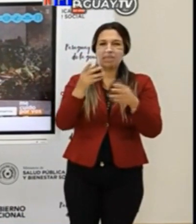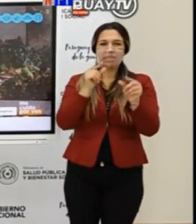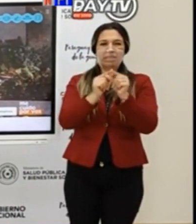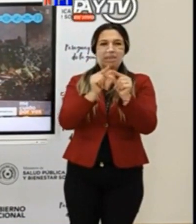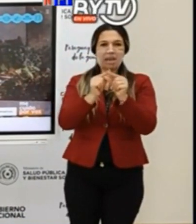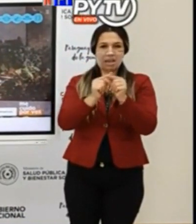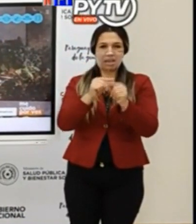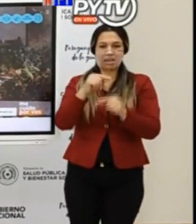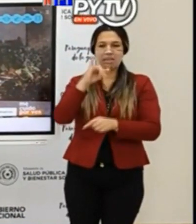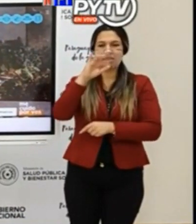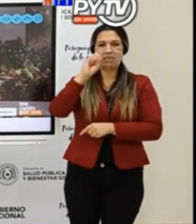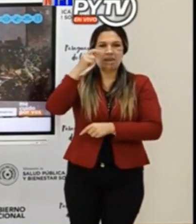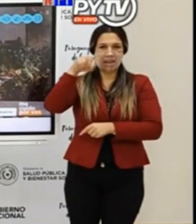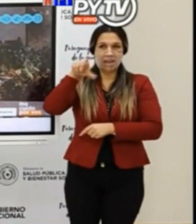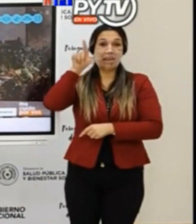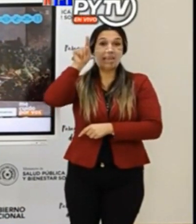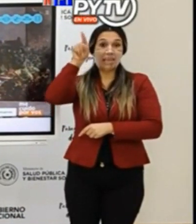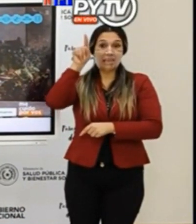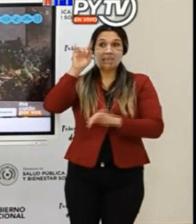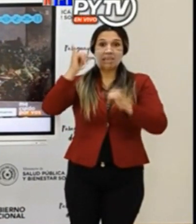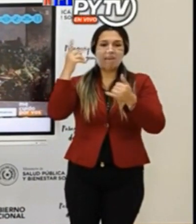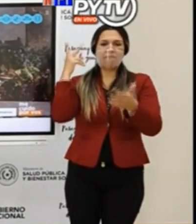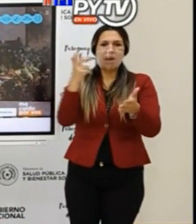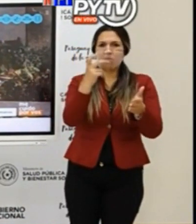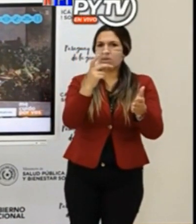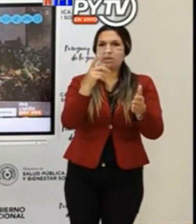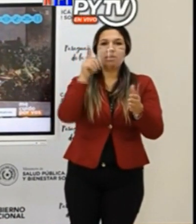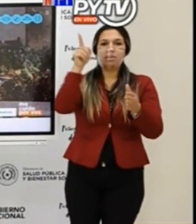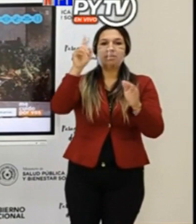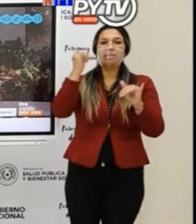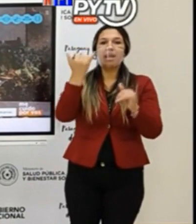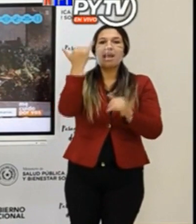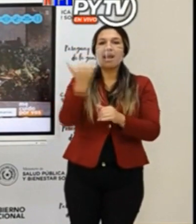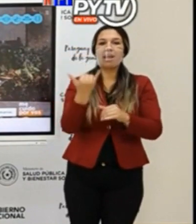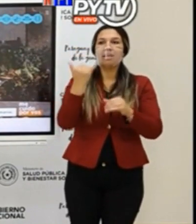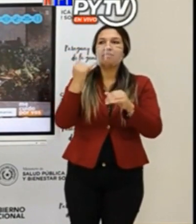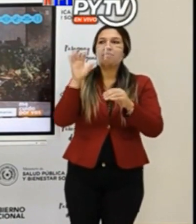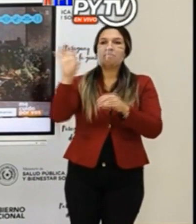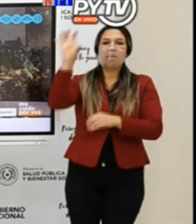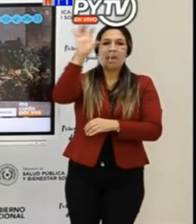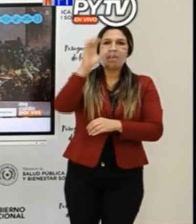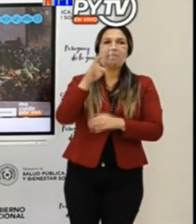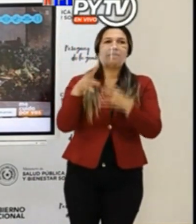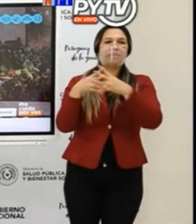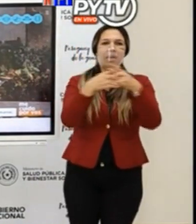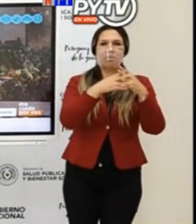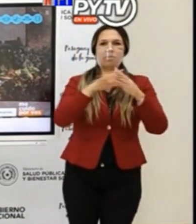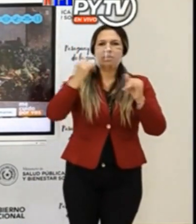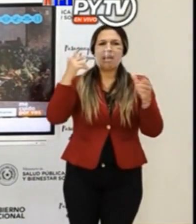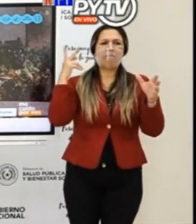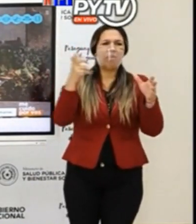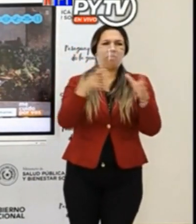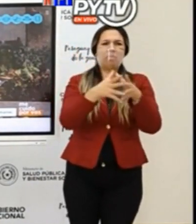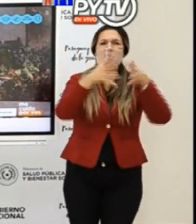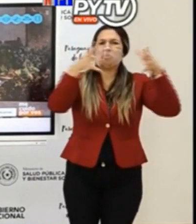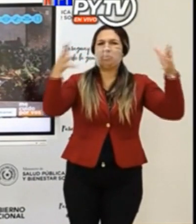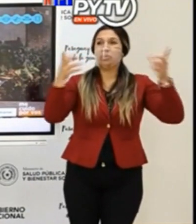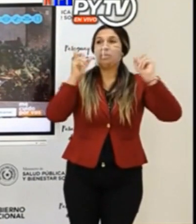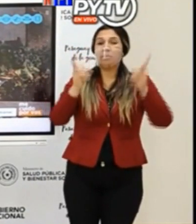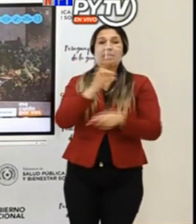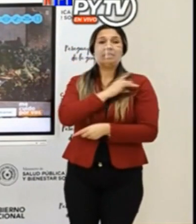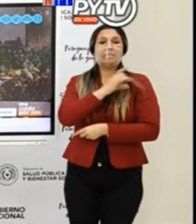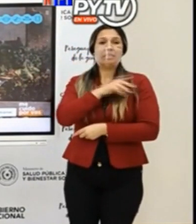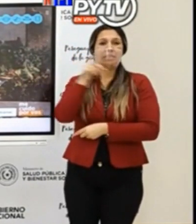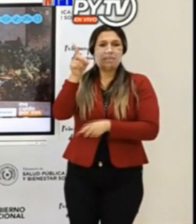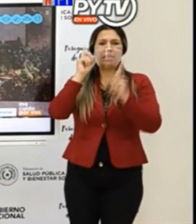tanto por la vacunación sino lo que están haciendo con ese nivel de vacunación que tiene países como Israel o Estados Unidos que están vacunando mucho Chile mismo que está